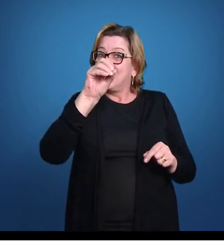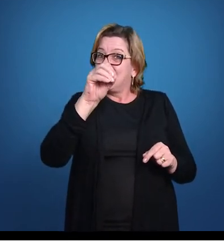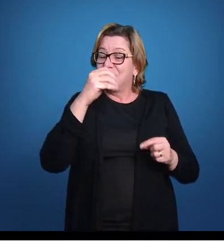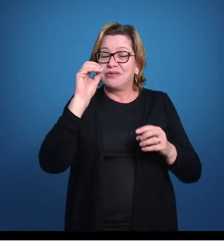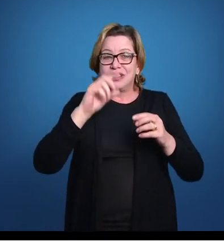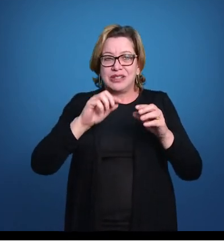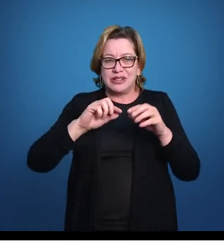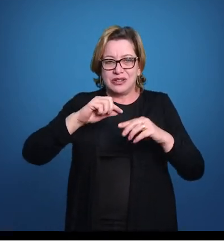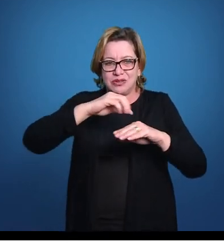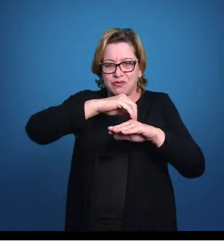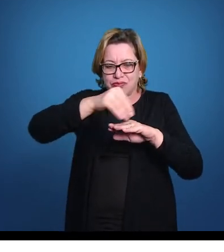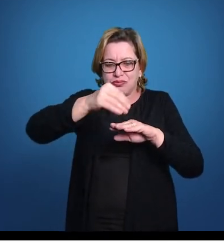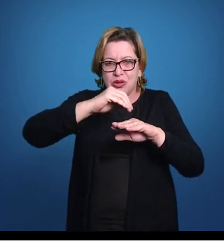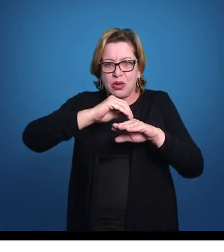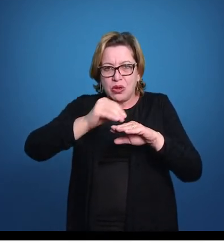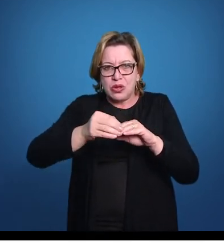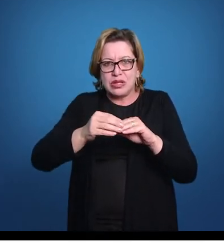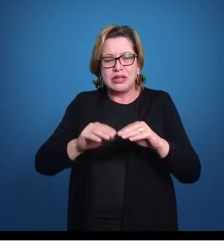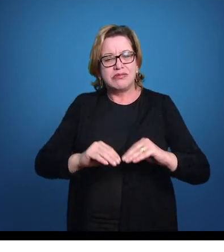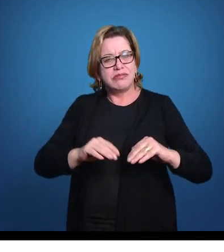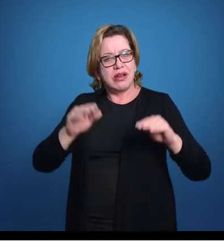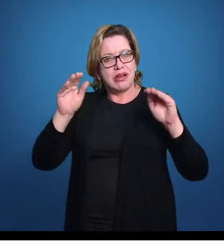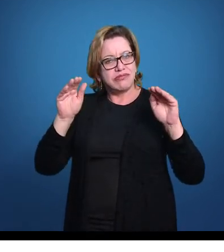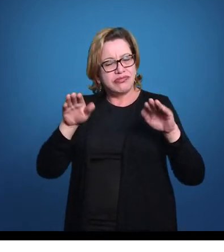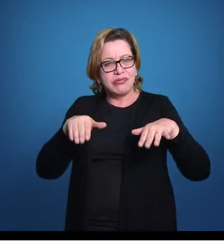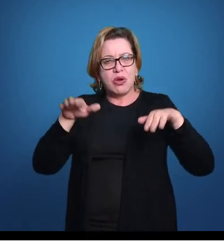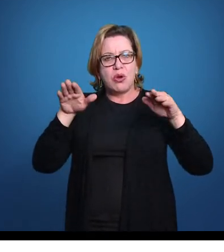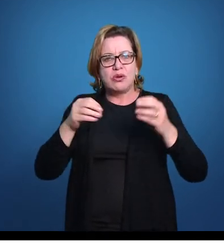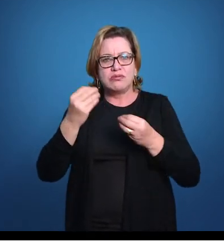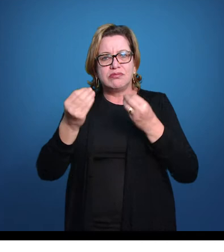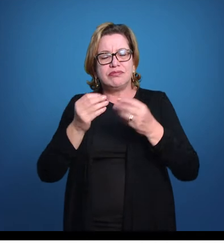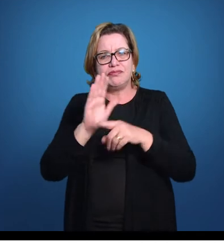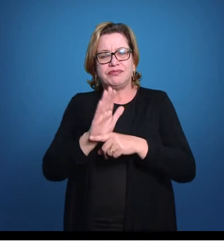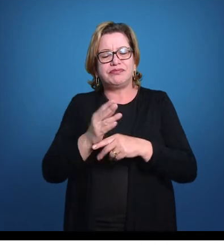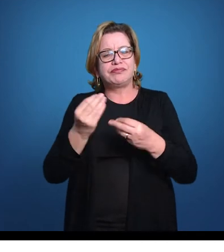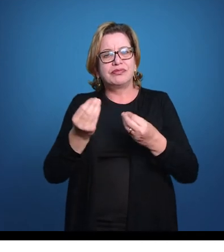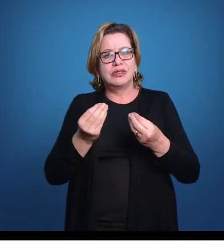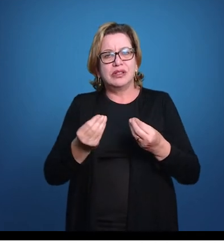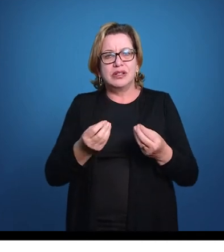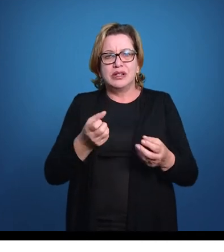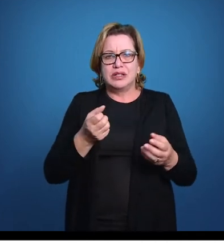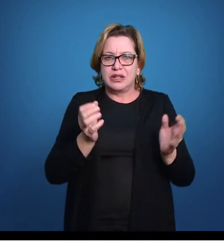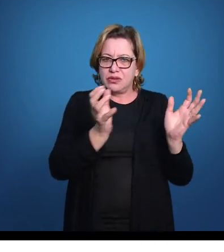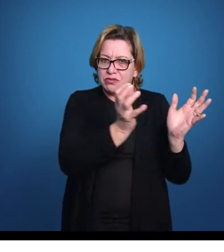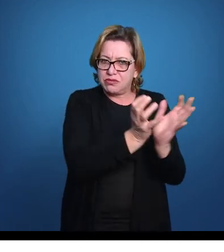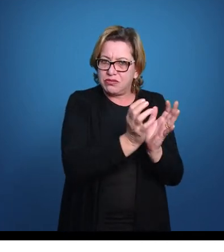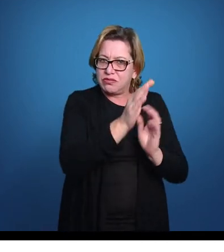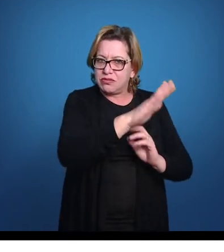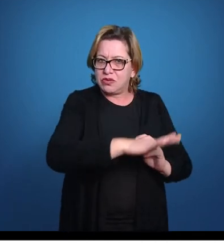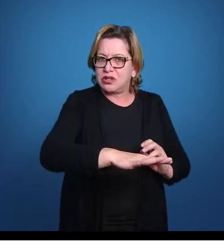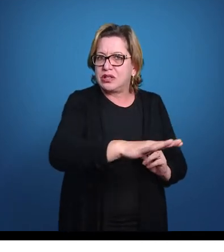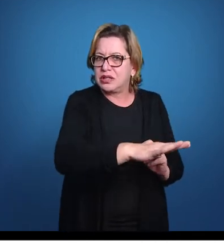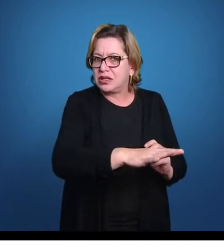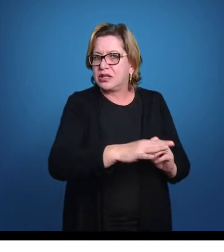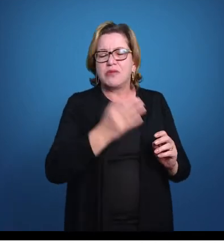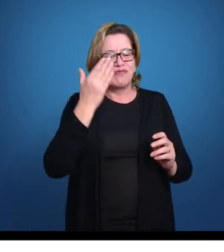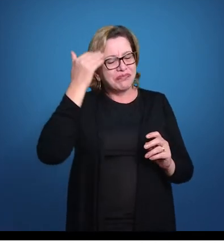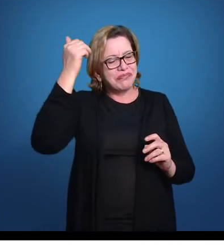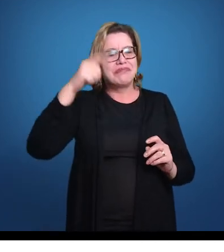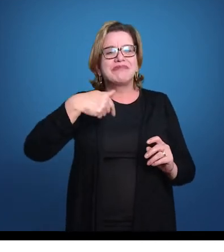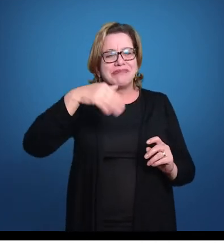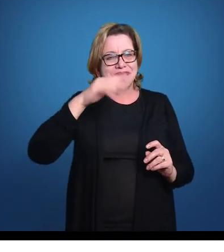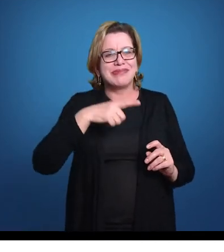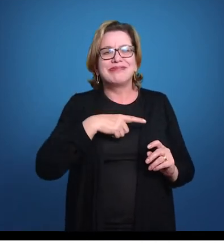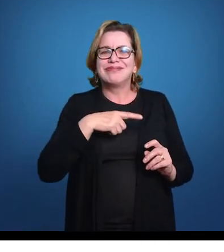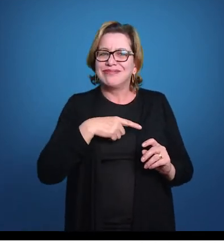ponto central aqui, e dão sustentação às nadadeiras desses animais. Esse é o grupo de peixes que teve o maior sucesso de todos